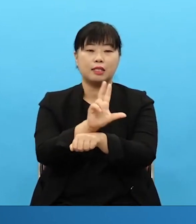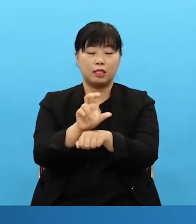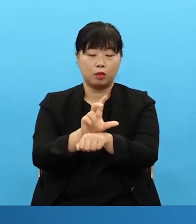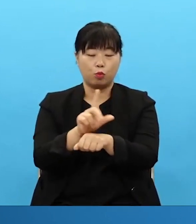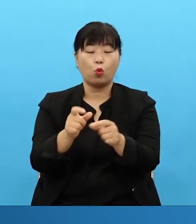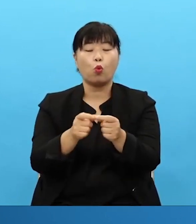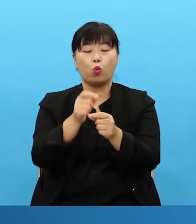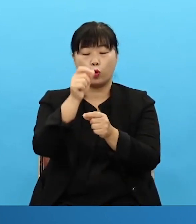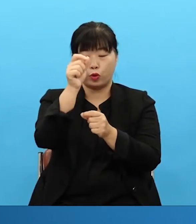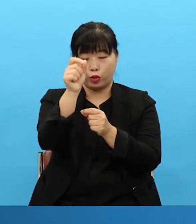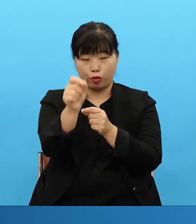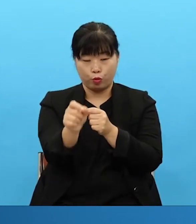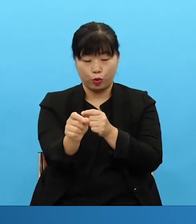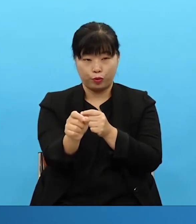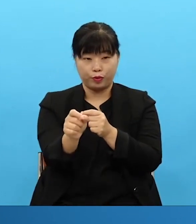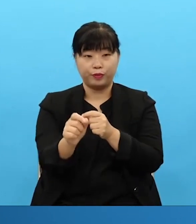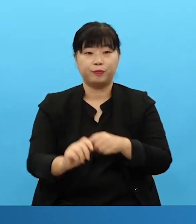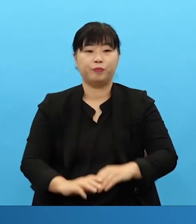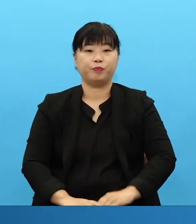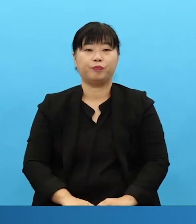우리가 24시간 잠도 안 자고 기도할 수는 없잖아요.